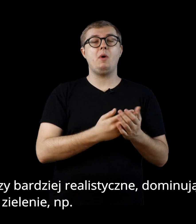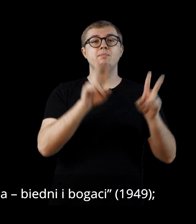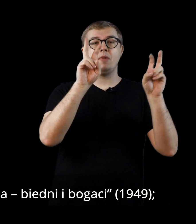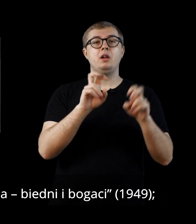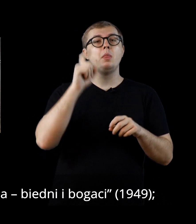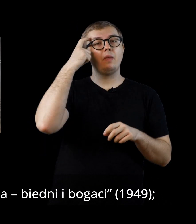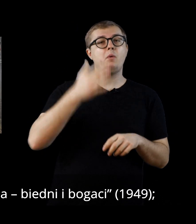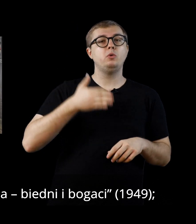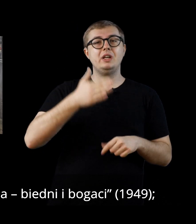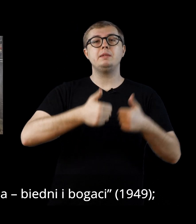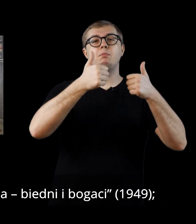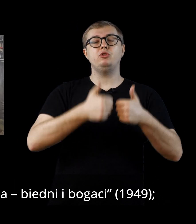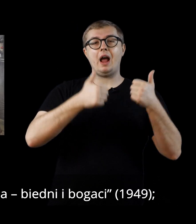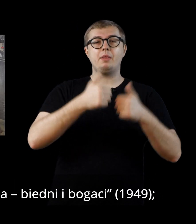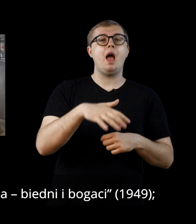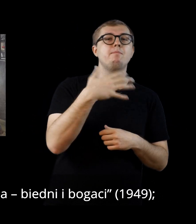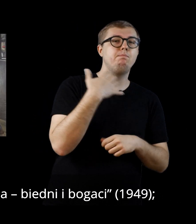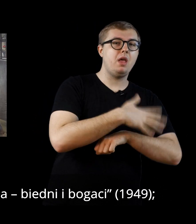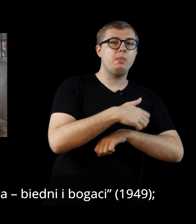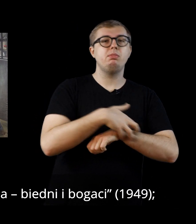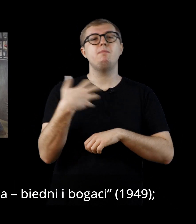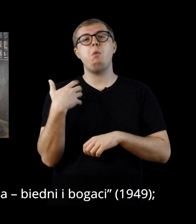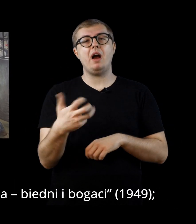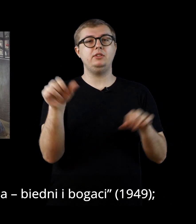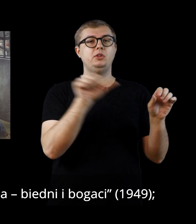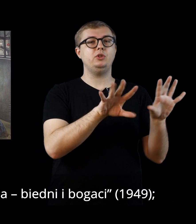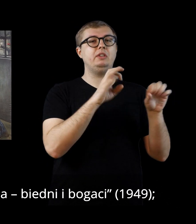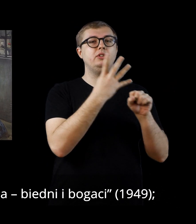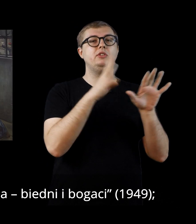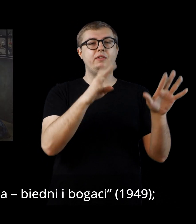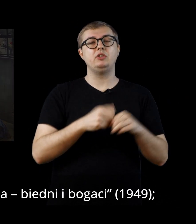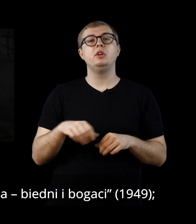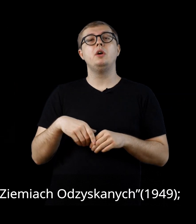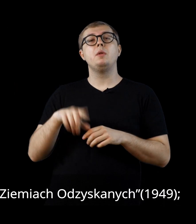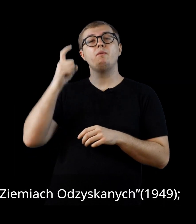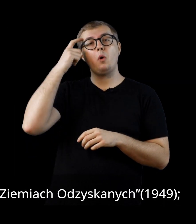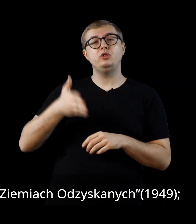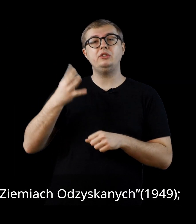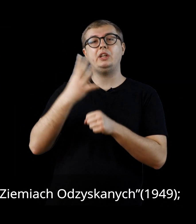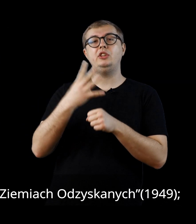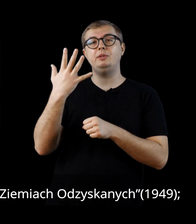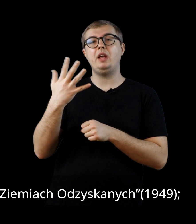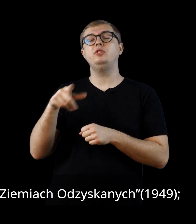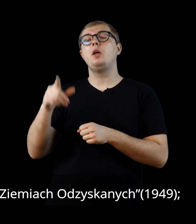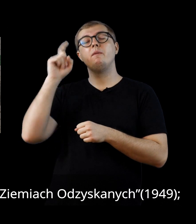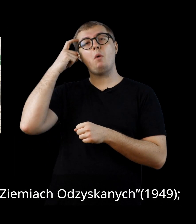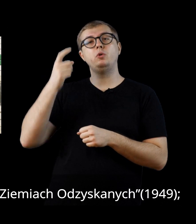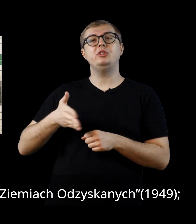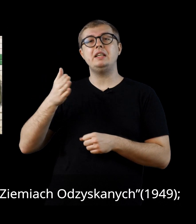dworzec, poczekalnia biedni i bogaci – 1949. Dworzec 45, dworzec na ziemiach